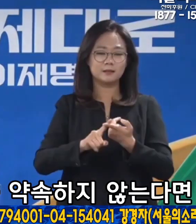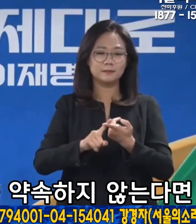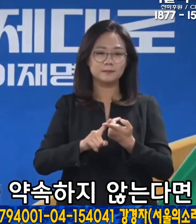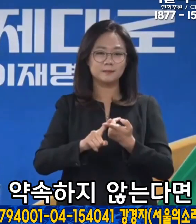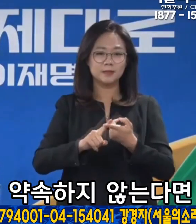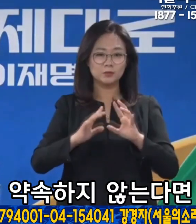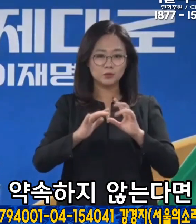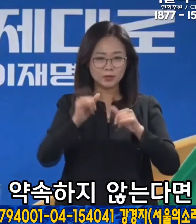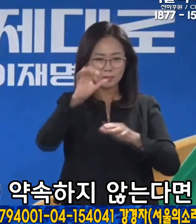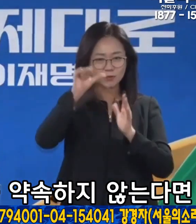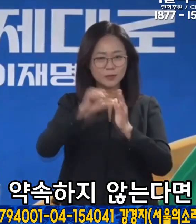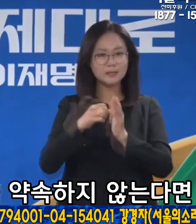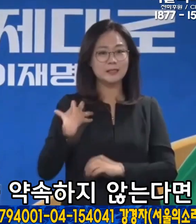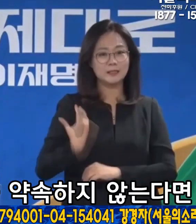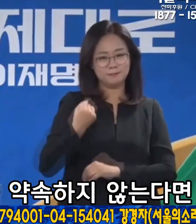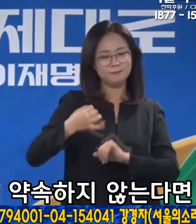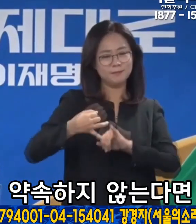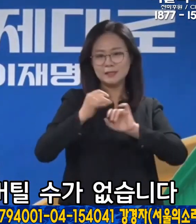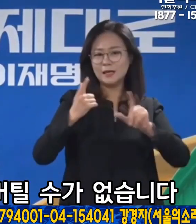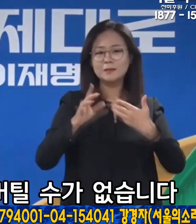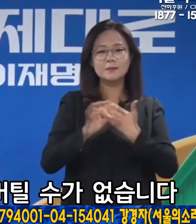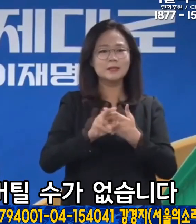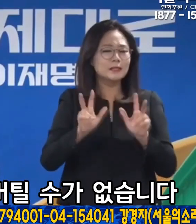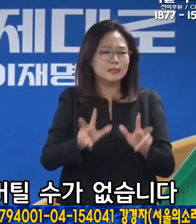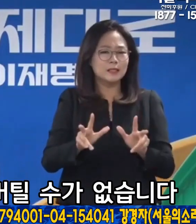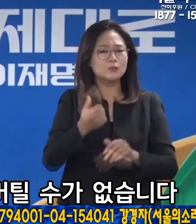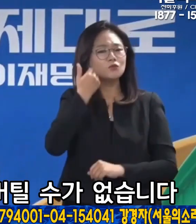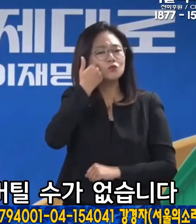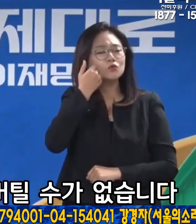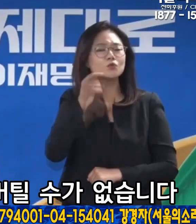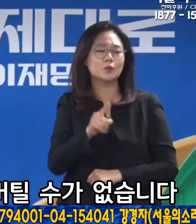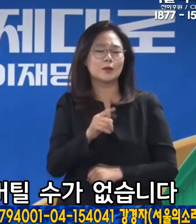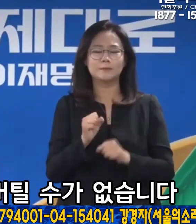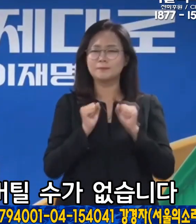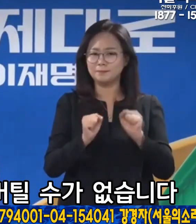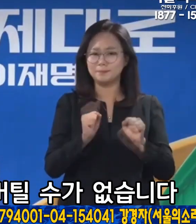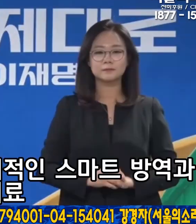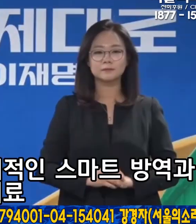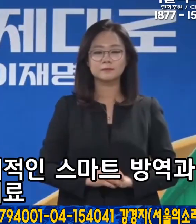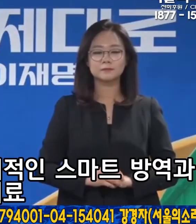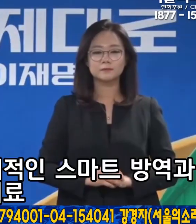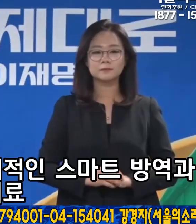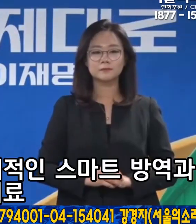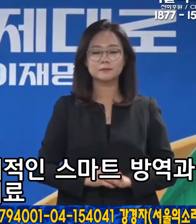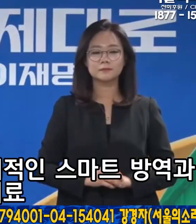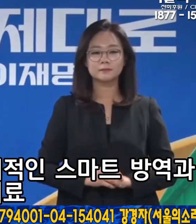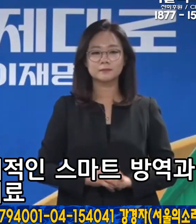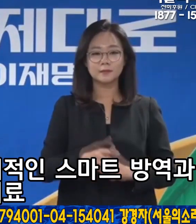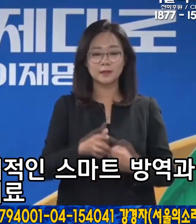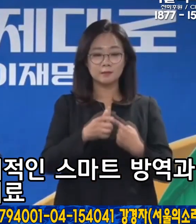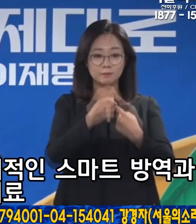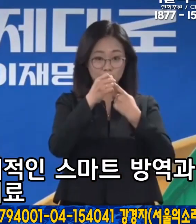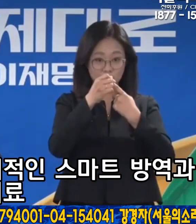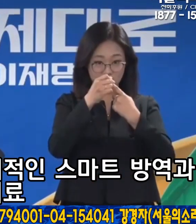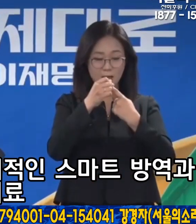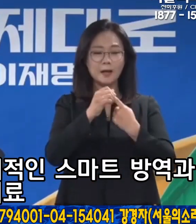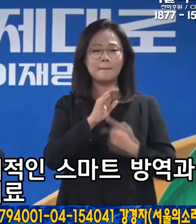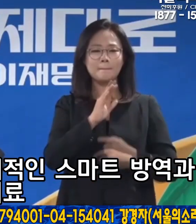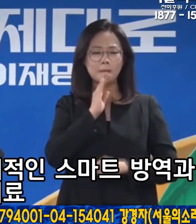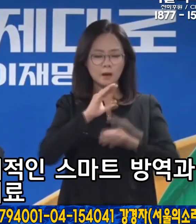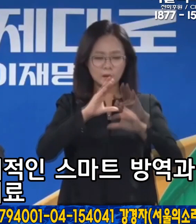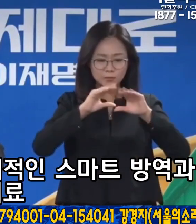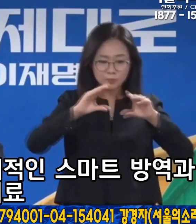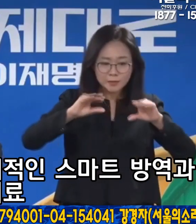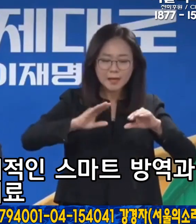대해서 국가가 무한 책임을 약속하지 않는다면 이제 그 누구도 버틸 수가 없습니다. 먼저 유연하고 합리적인